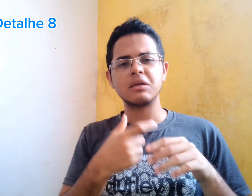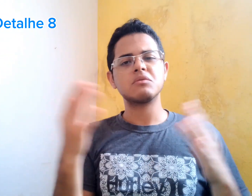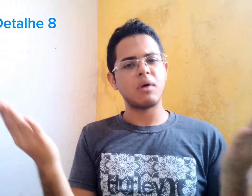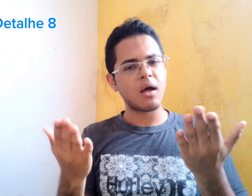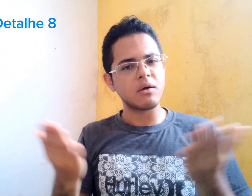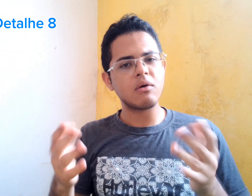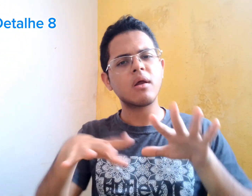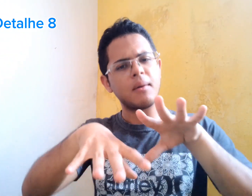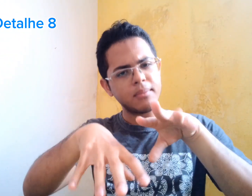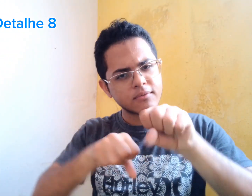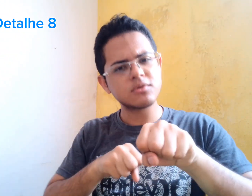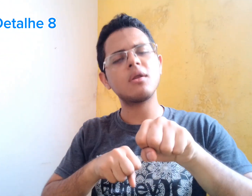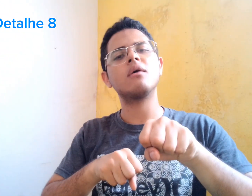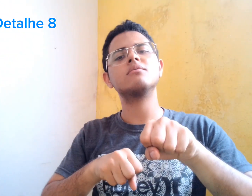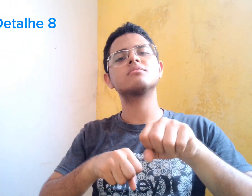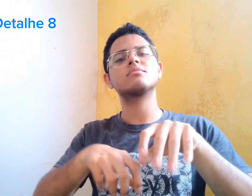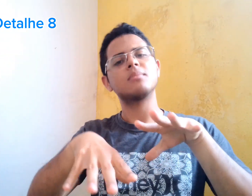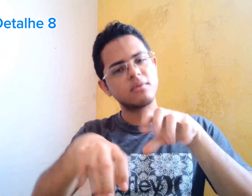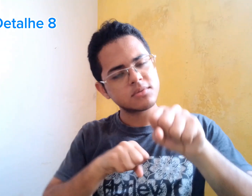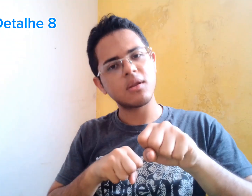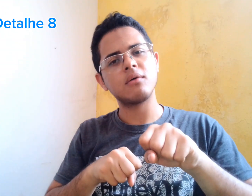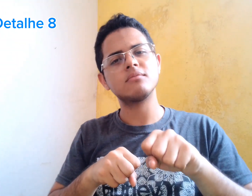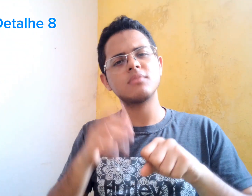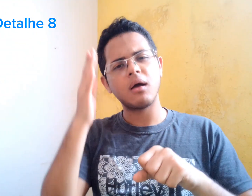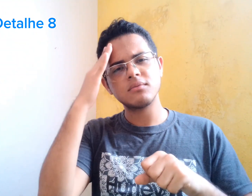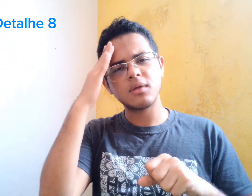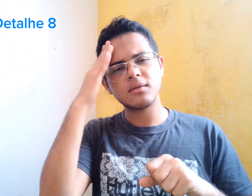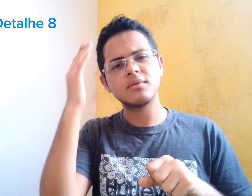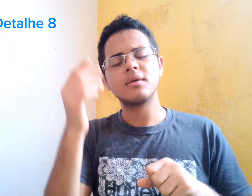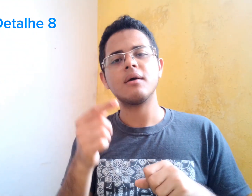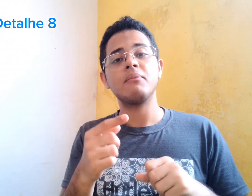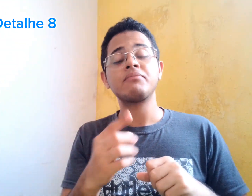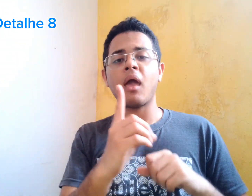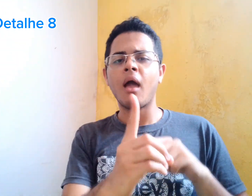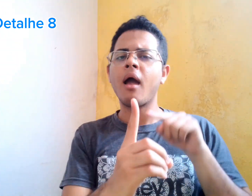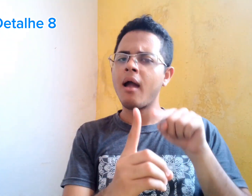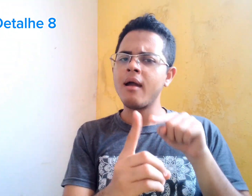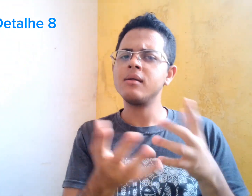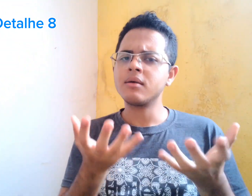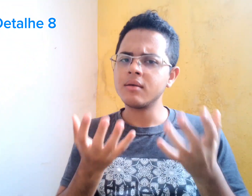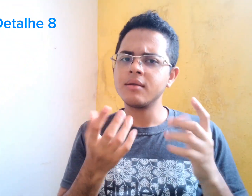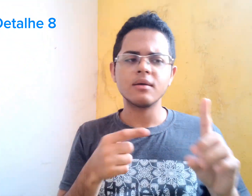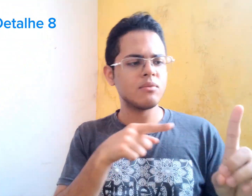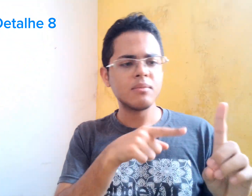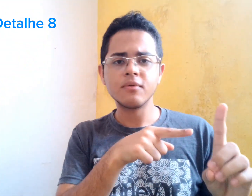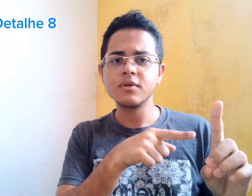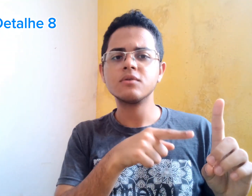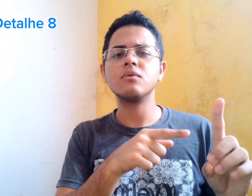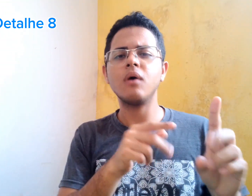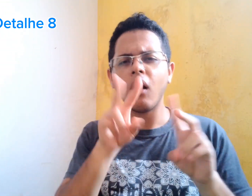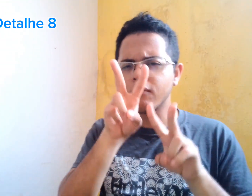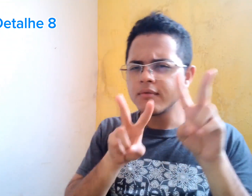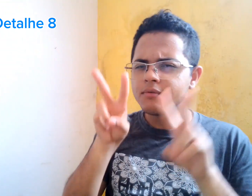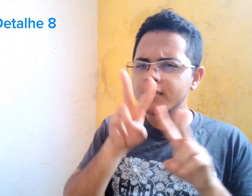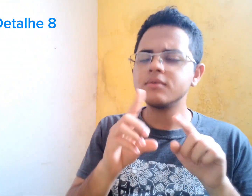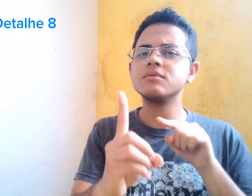Agora ela está... Agora ela é uma profissional. Ela está formada. Ela queria que ele visse